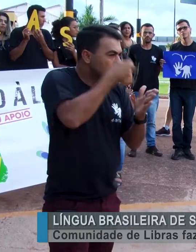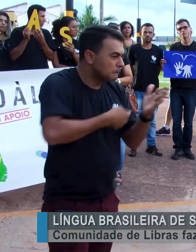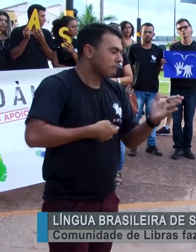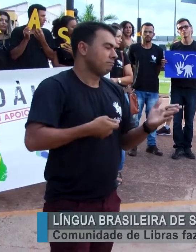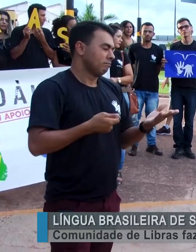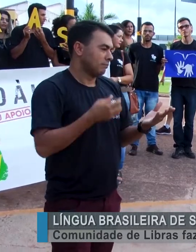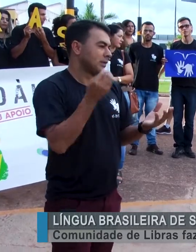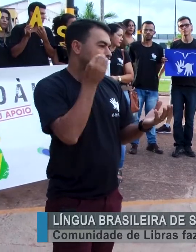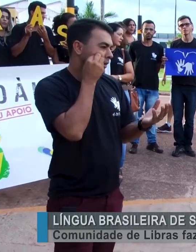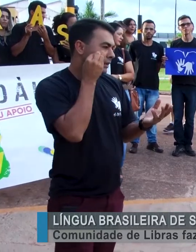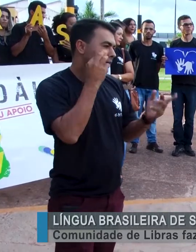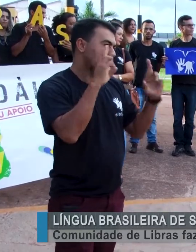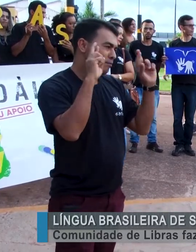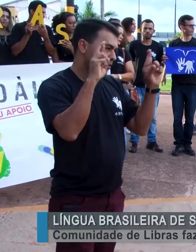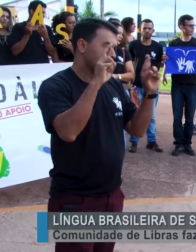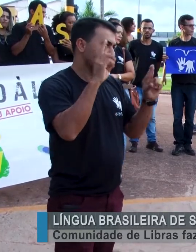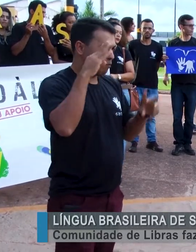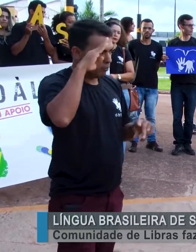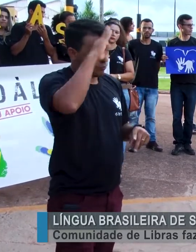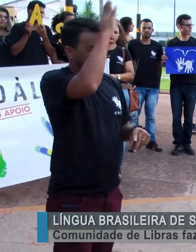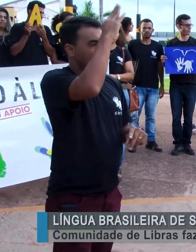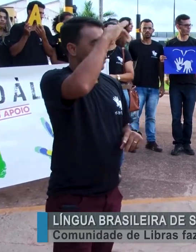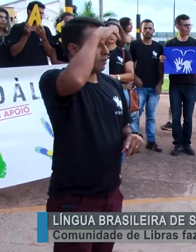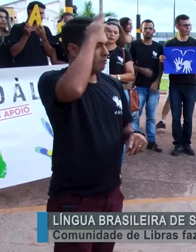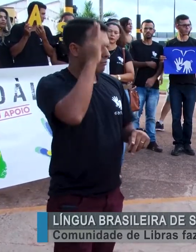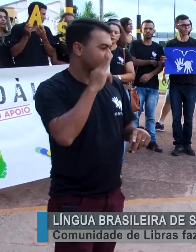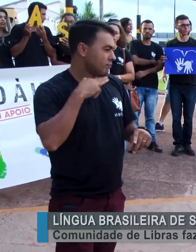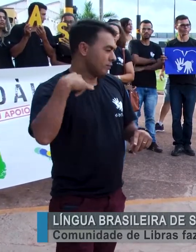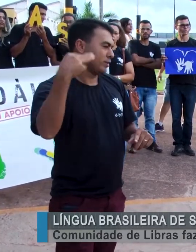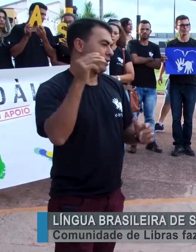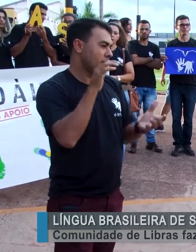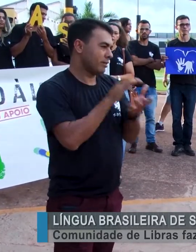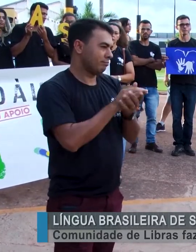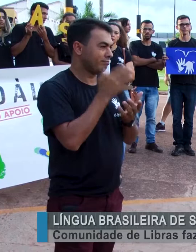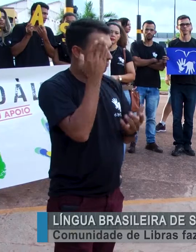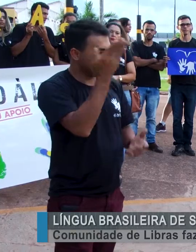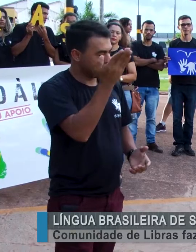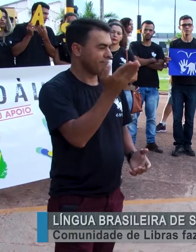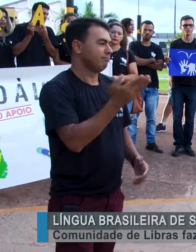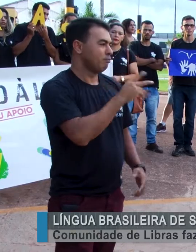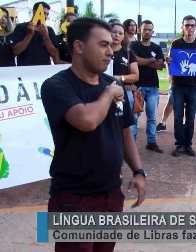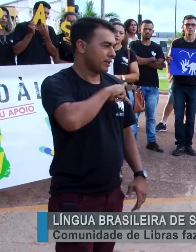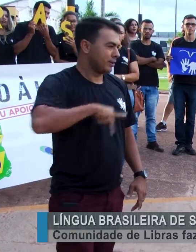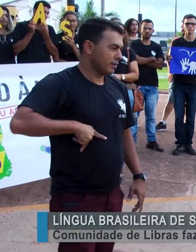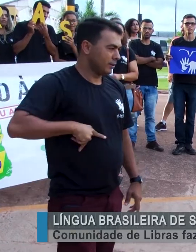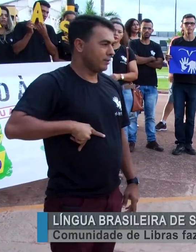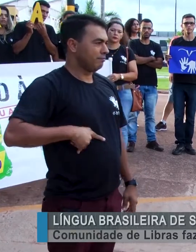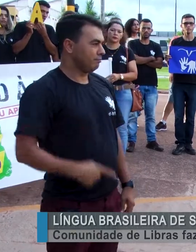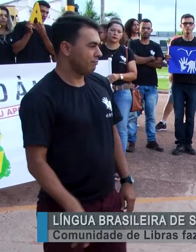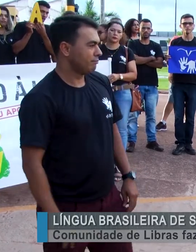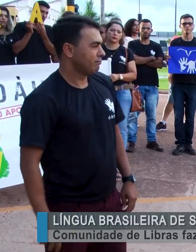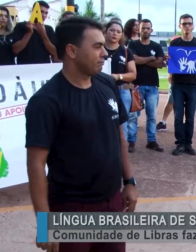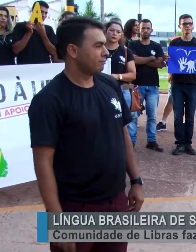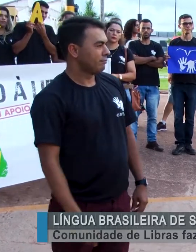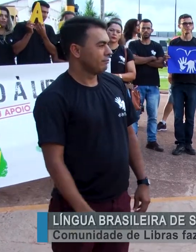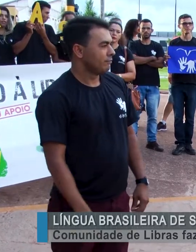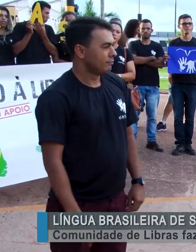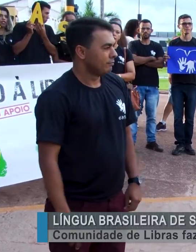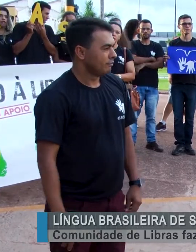experimentar novas lutas e estamos torcendo pela presidência e pelo